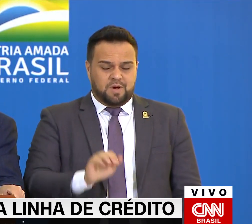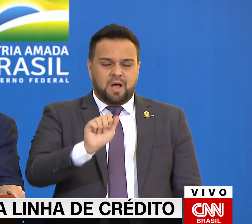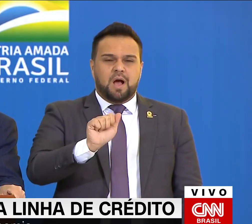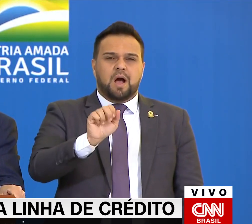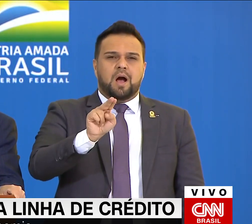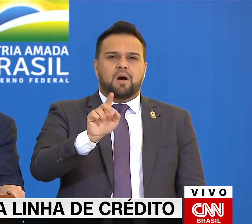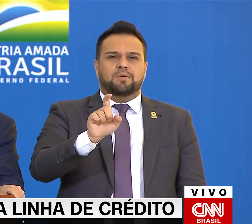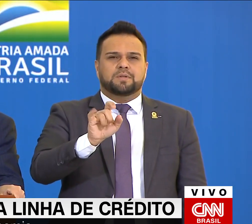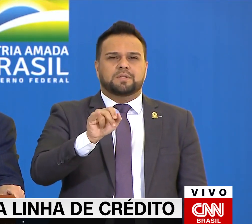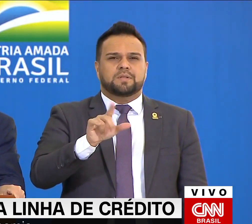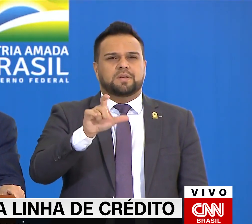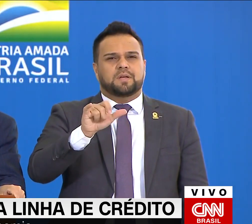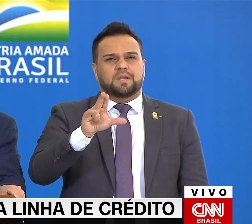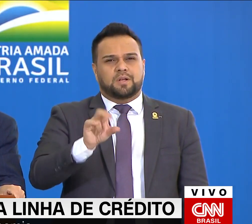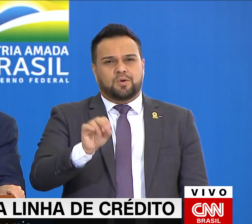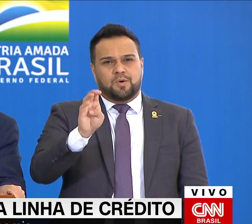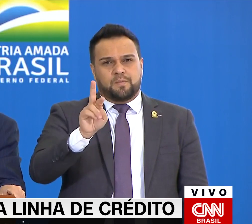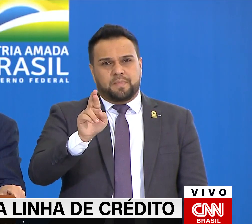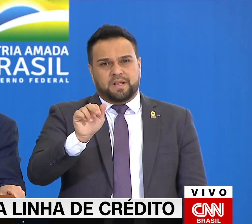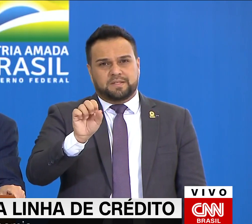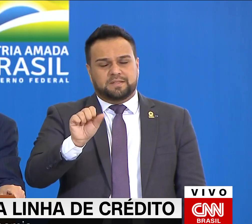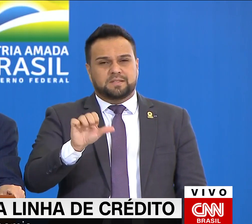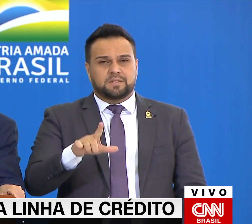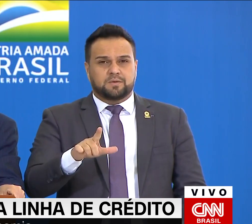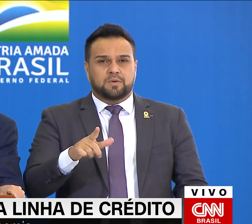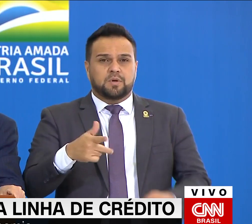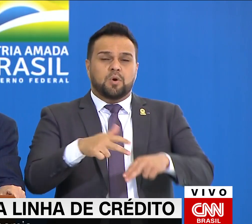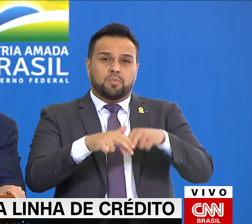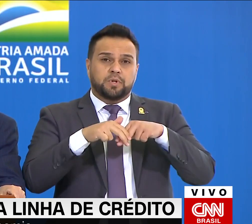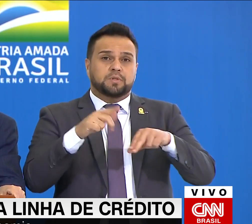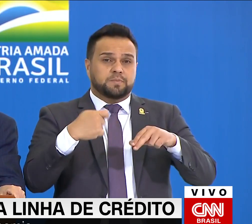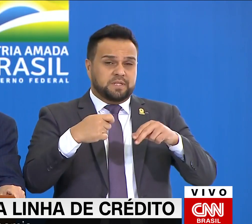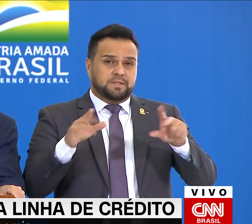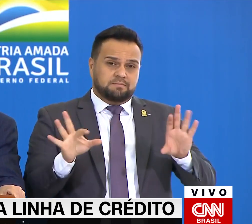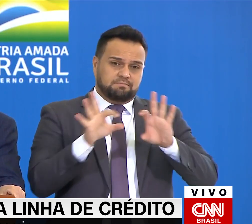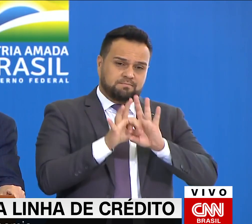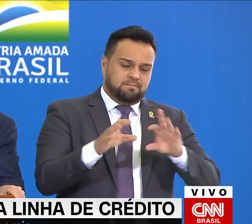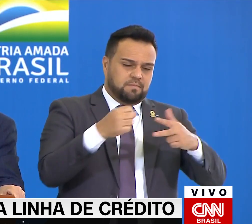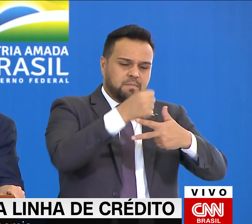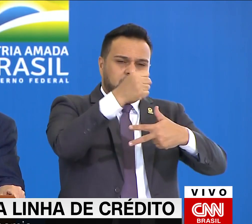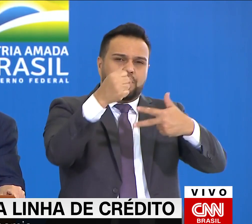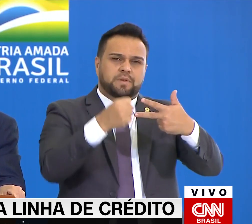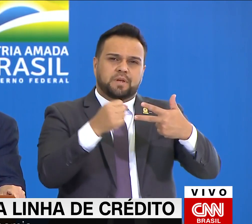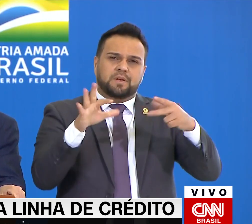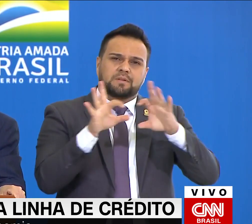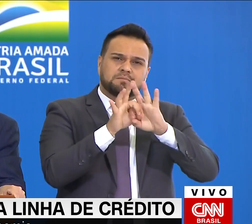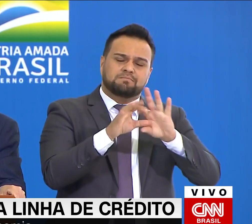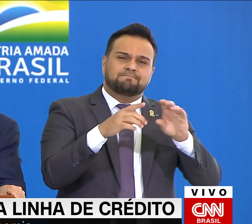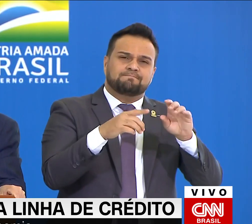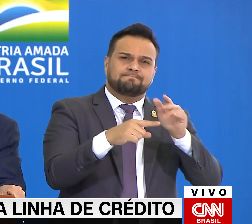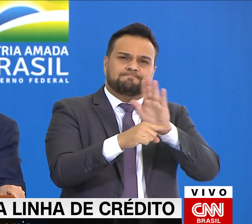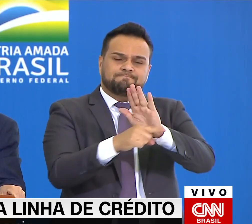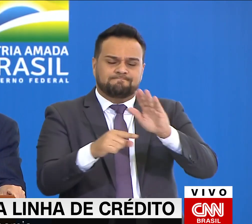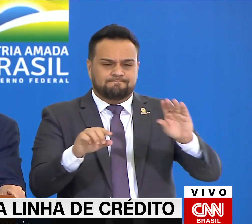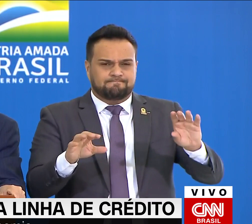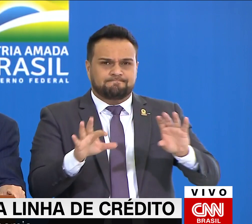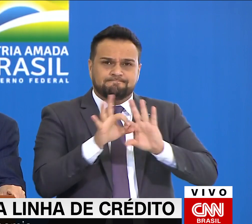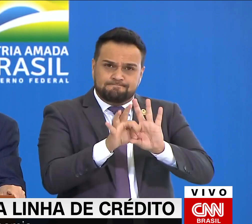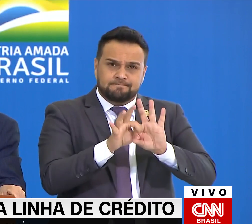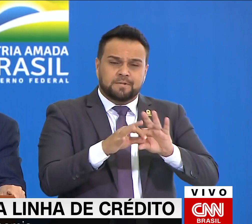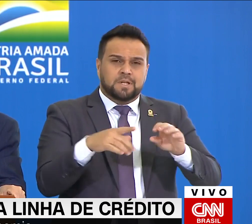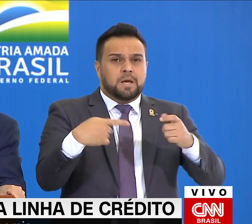E esse reforço exige a cooperação dos poderes. Nós precisamos do Congresso